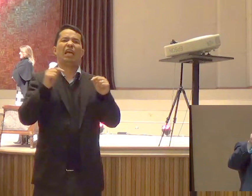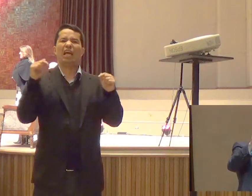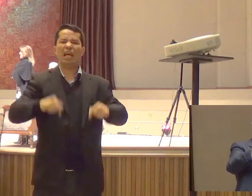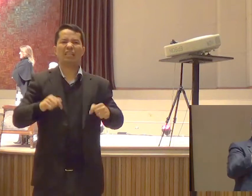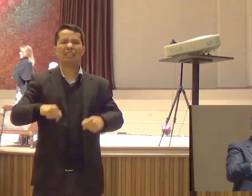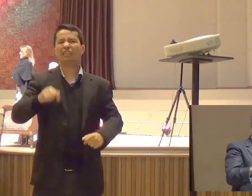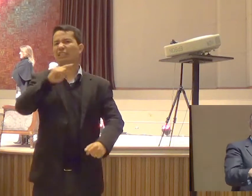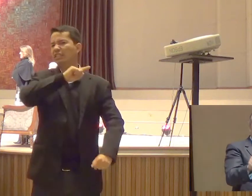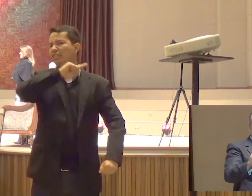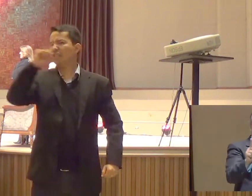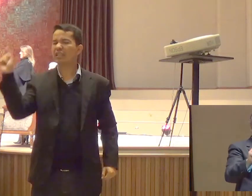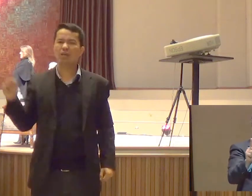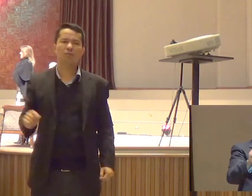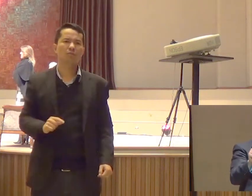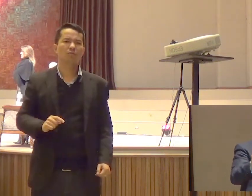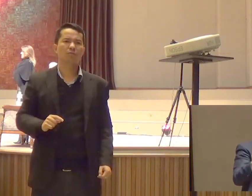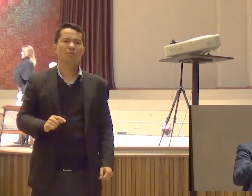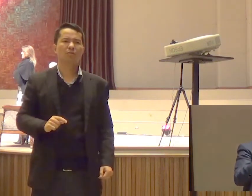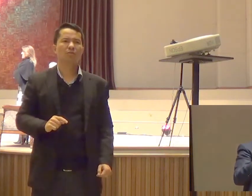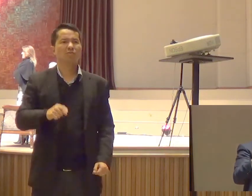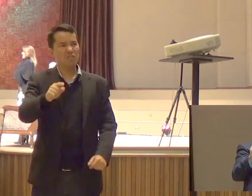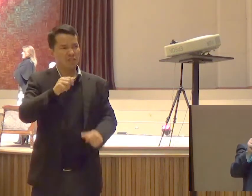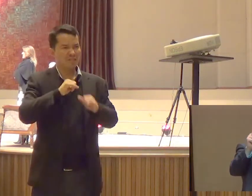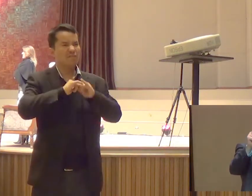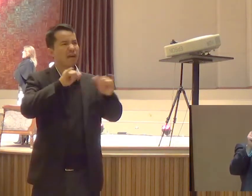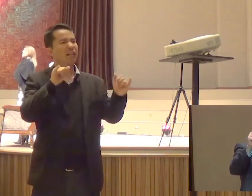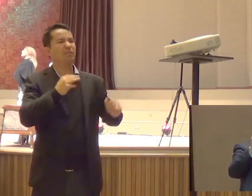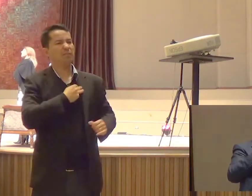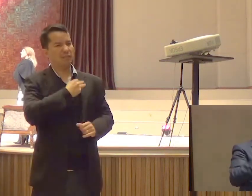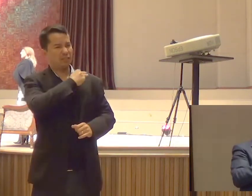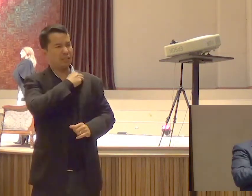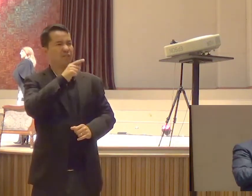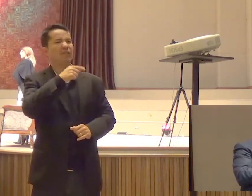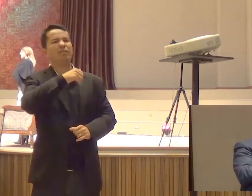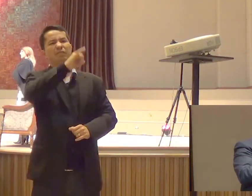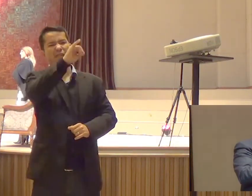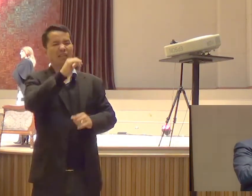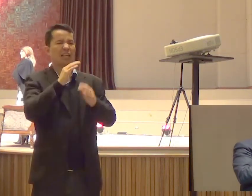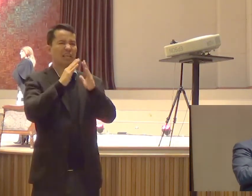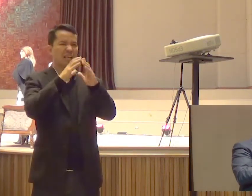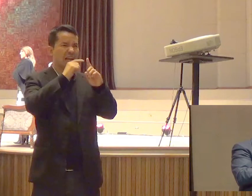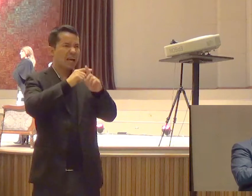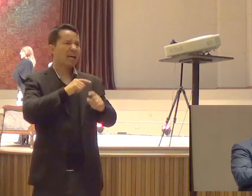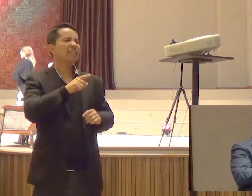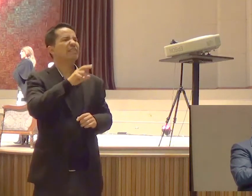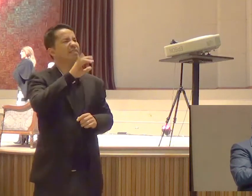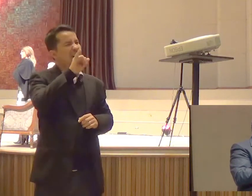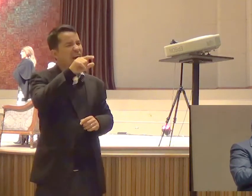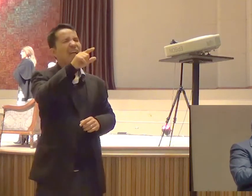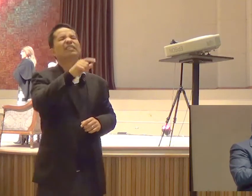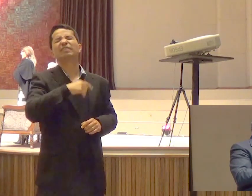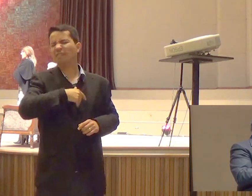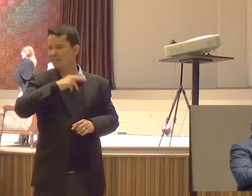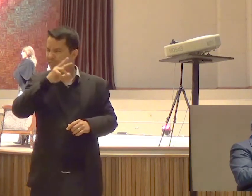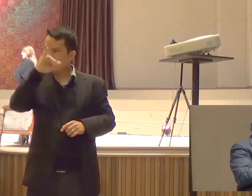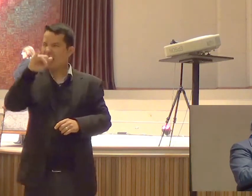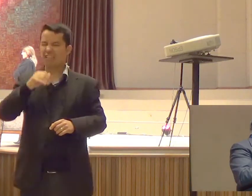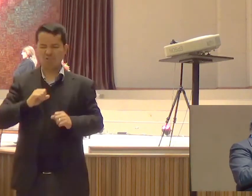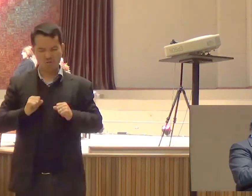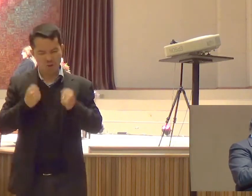ministério Aqui não Lobos voraz Diga na sua casa Aqui não Em nome do Senhor Jesus